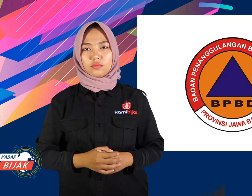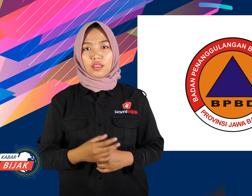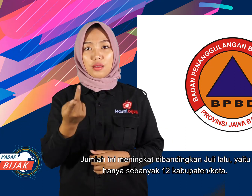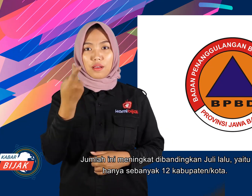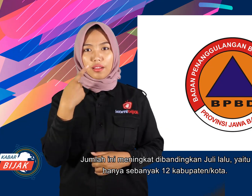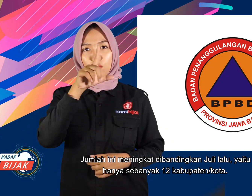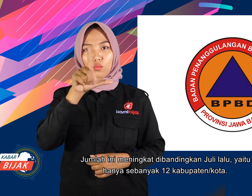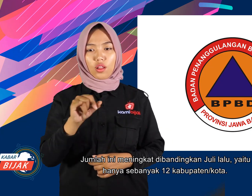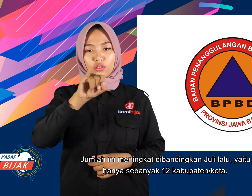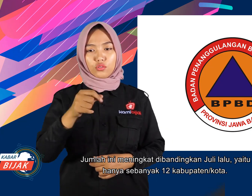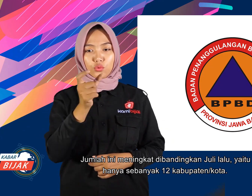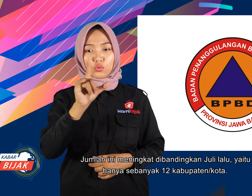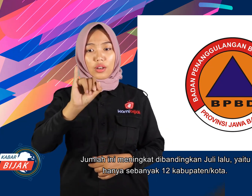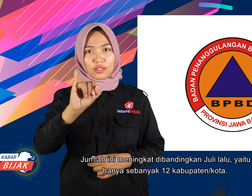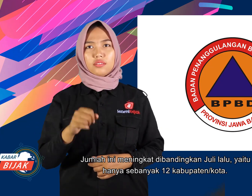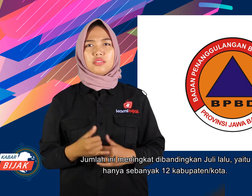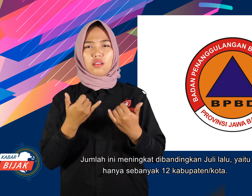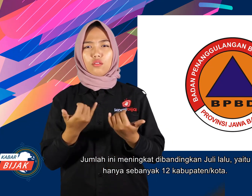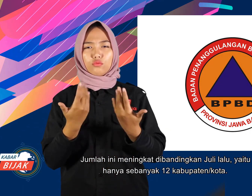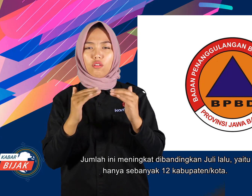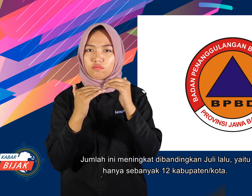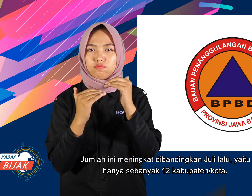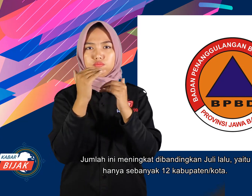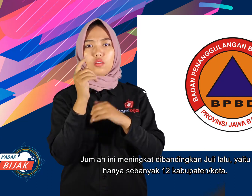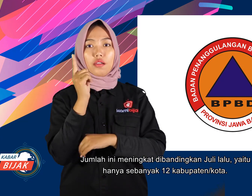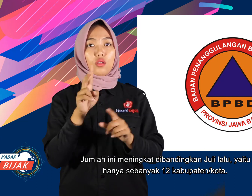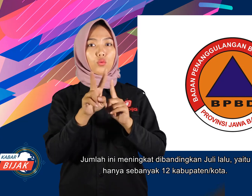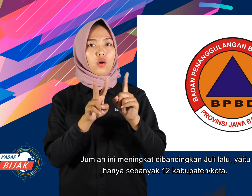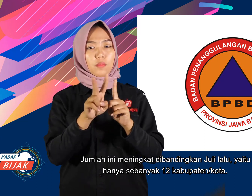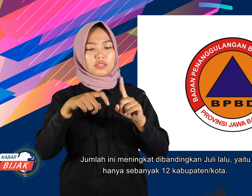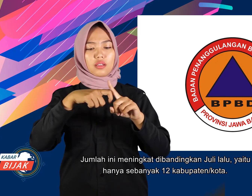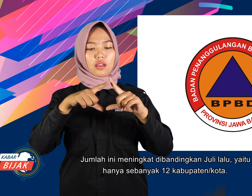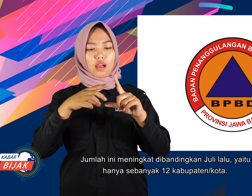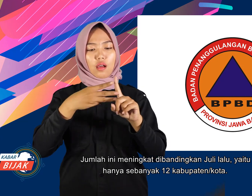Jumlah ini meningkat dibandingkan Juli lalu, yaitu hanya sebanyak 12 kabupaten atau kota.